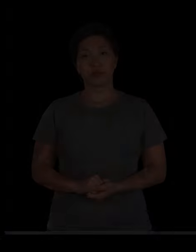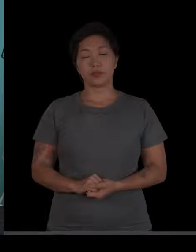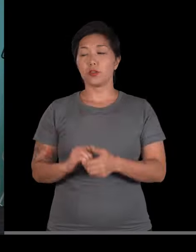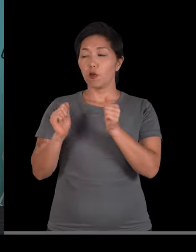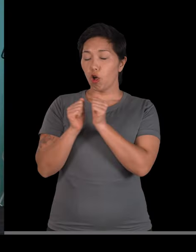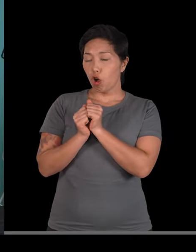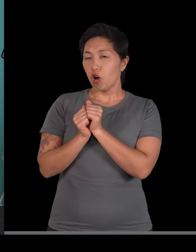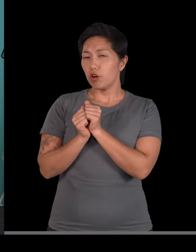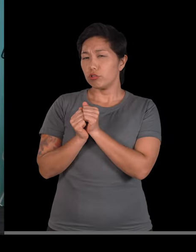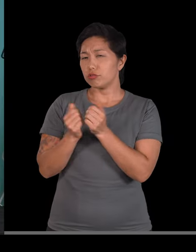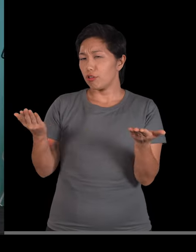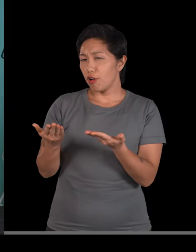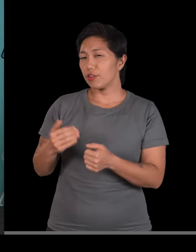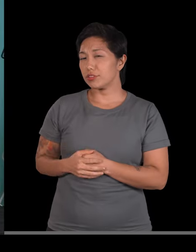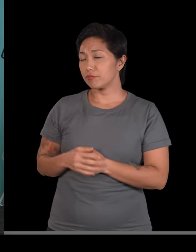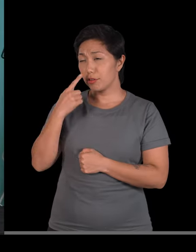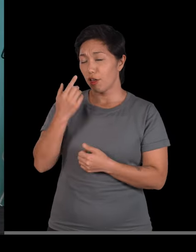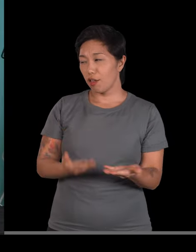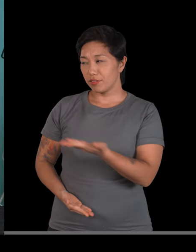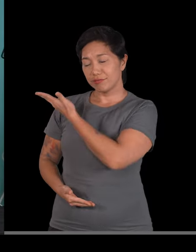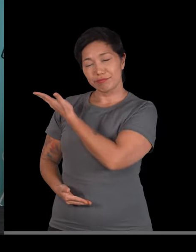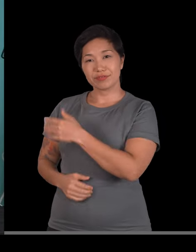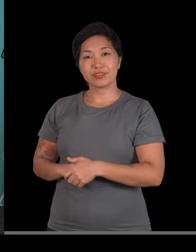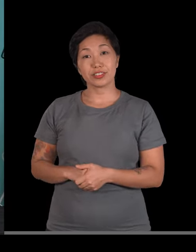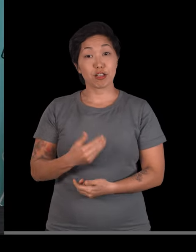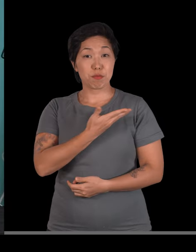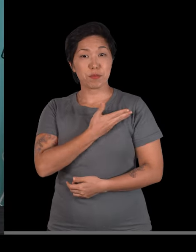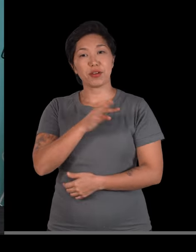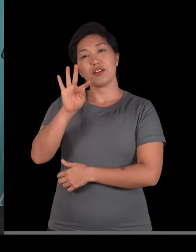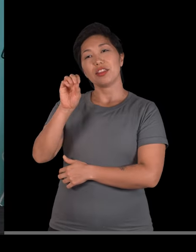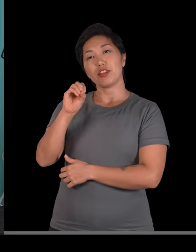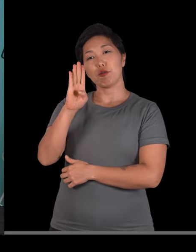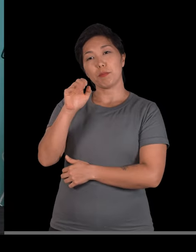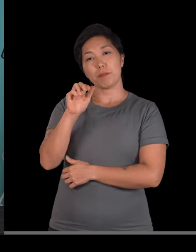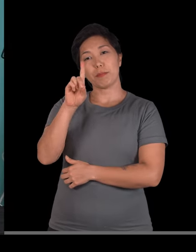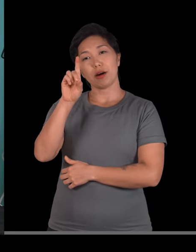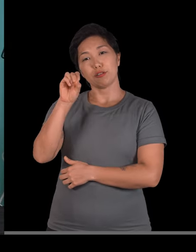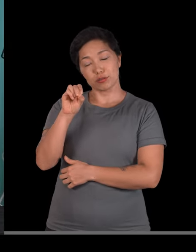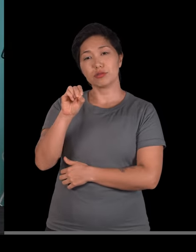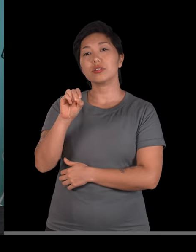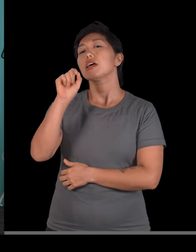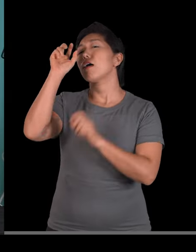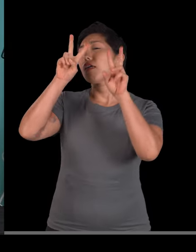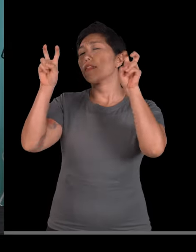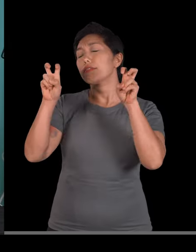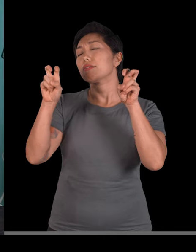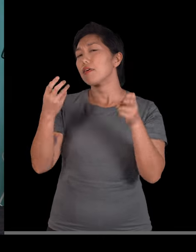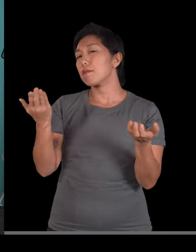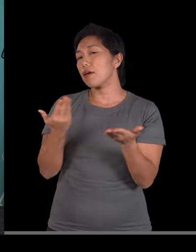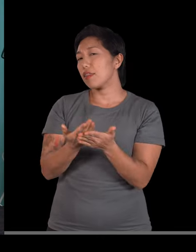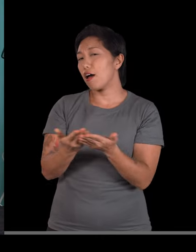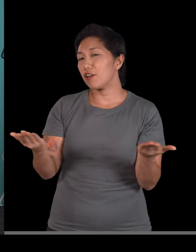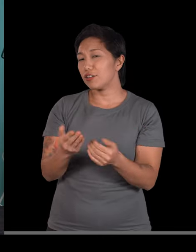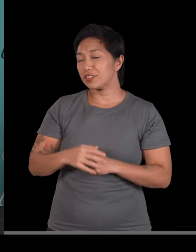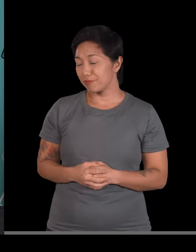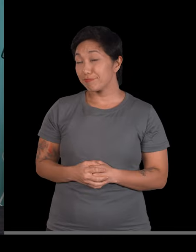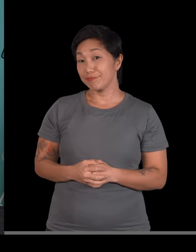Hoje eu tô acompanhada, Com quem? Meu amigo Teobaldo. Théo, fala pra eles, qual o tema da aula de hoje?